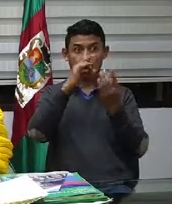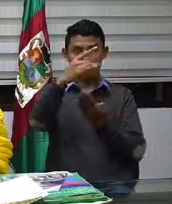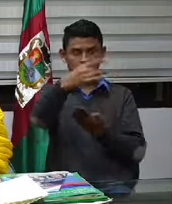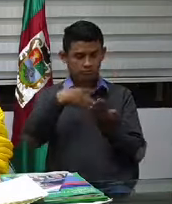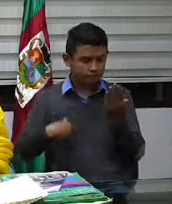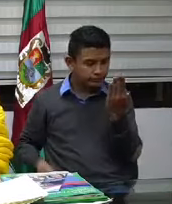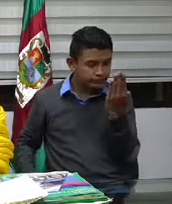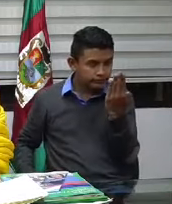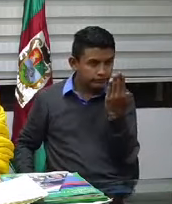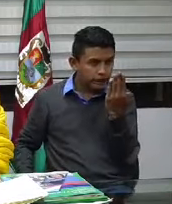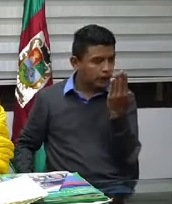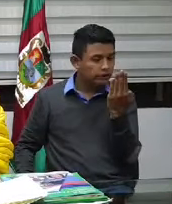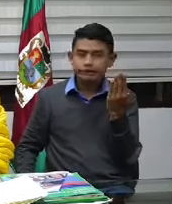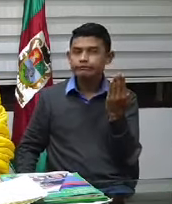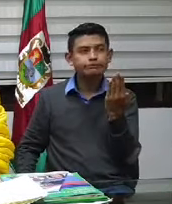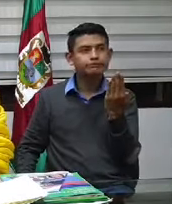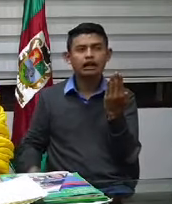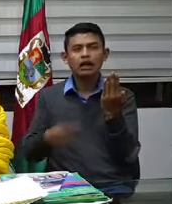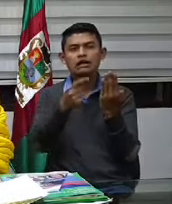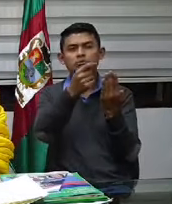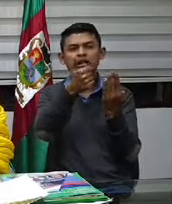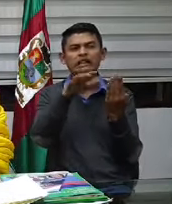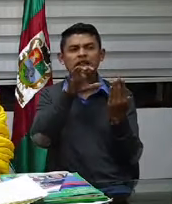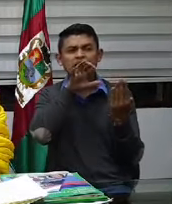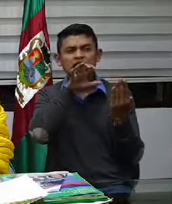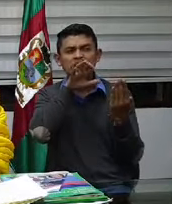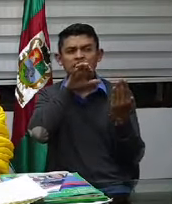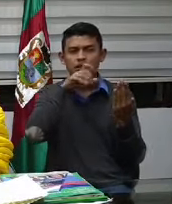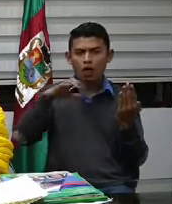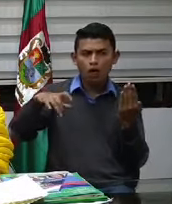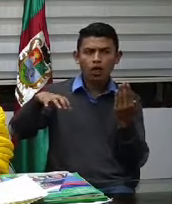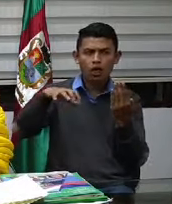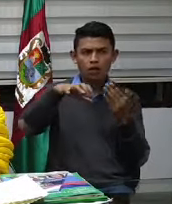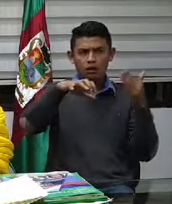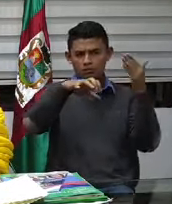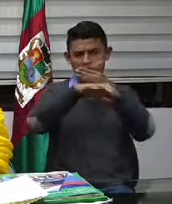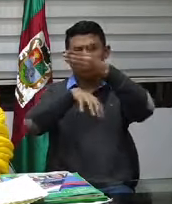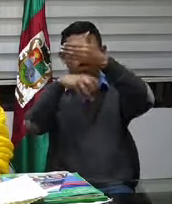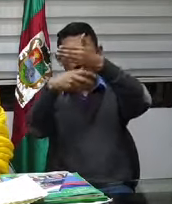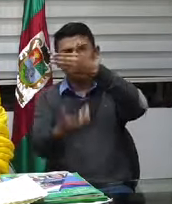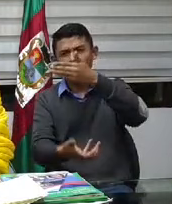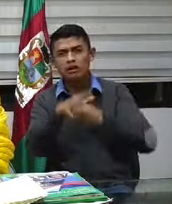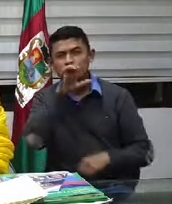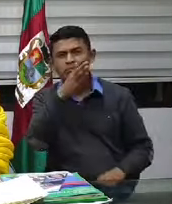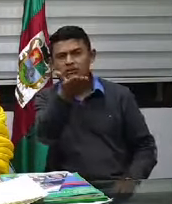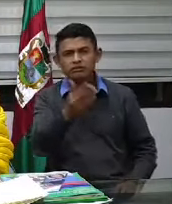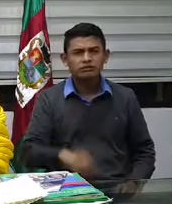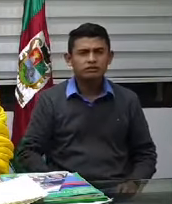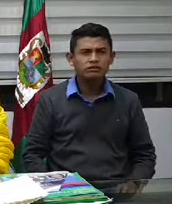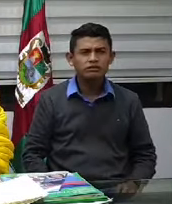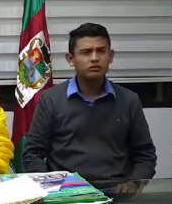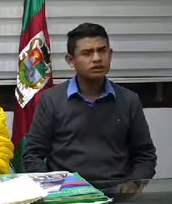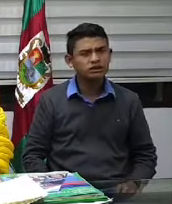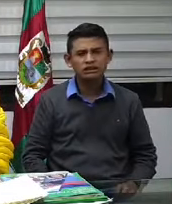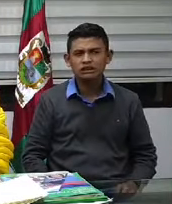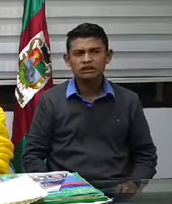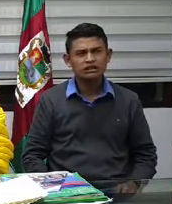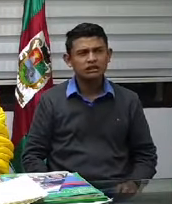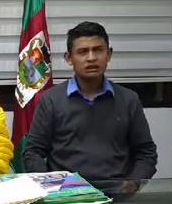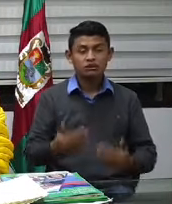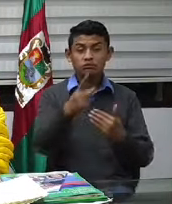Casi atropellan hasta un pobre perrito que salió ahí al camino. Seremos, seremos irresponsables y seremos sinvergüences.